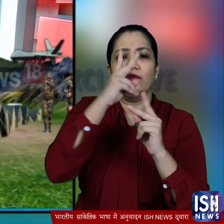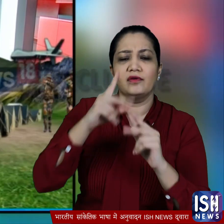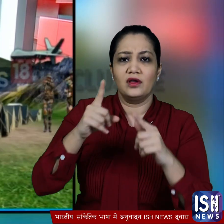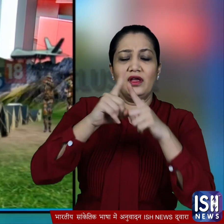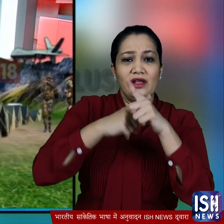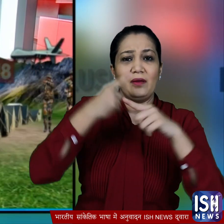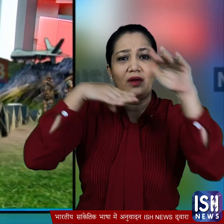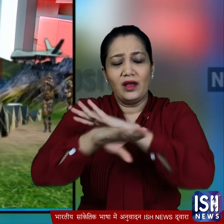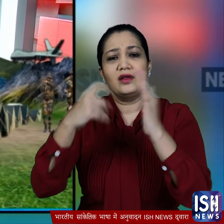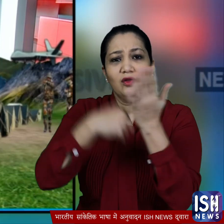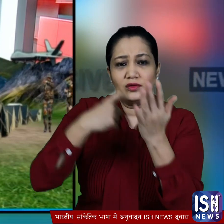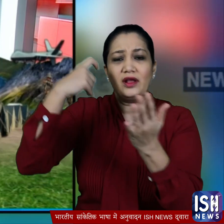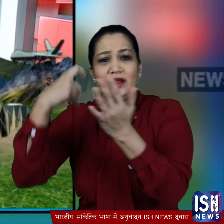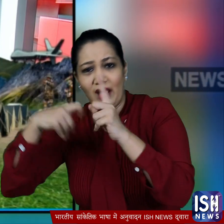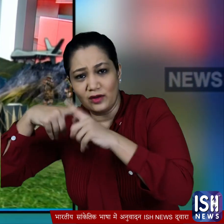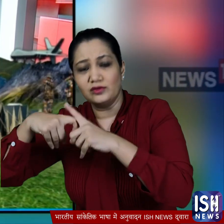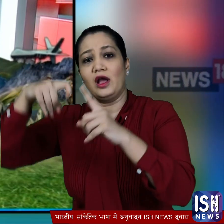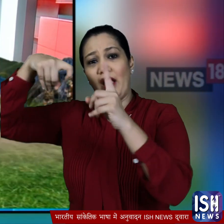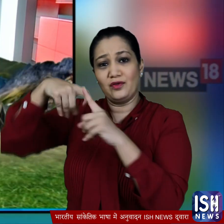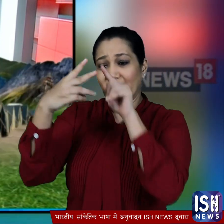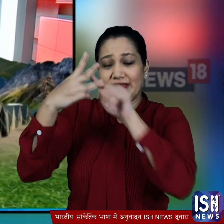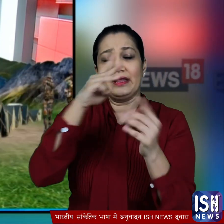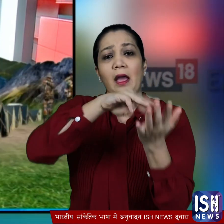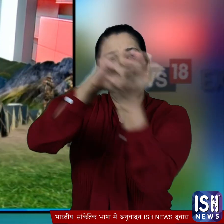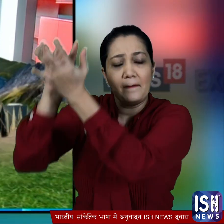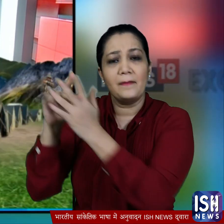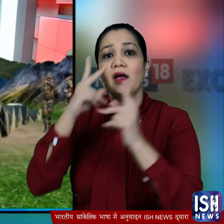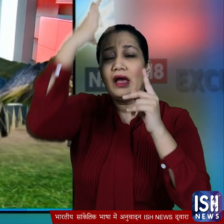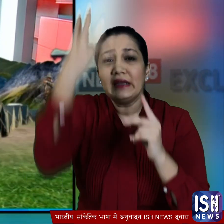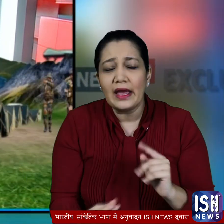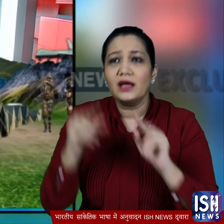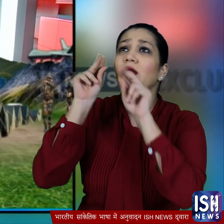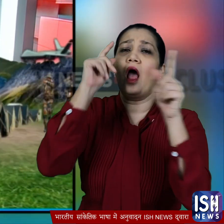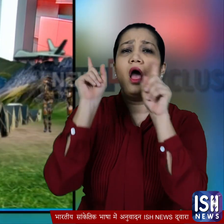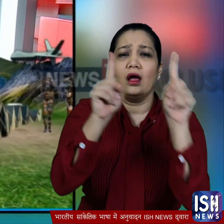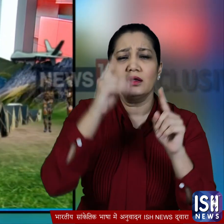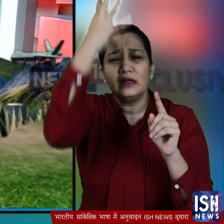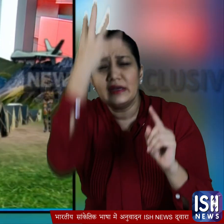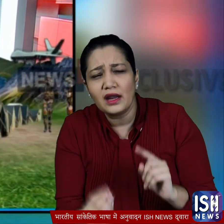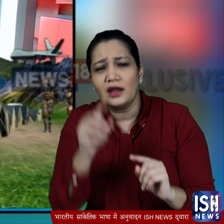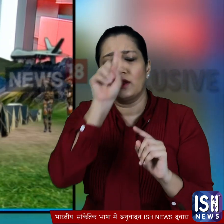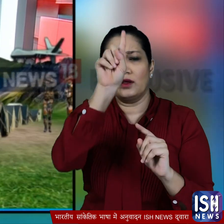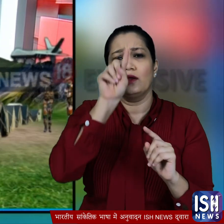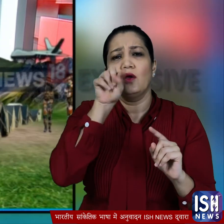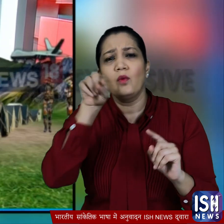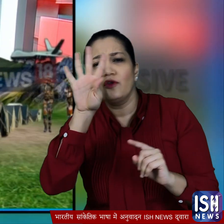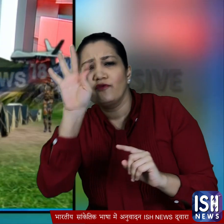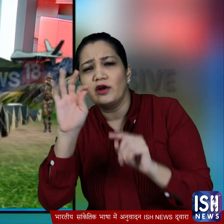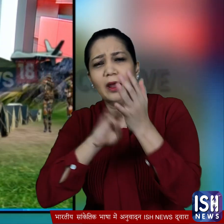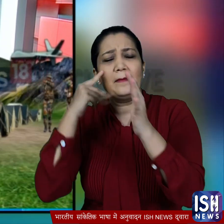रतनुचक, कालुचक और कुजवानी इलाके में रात में तीन ड्रोन देखे गए ये तीनों ड्रोन रात एक बच कर चालीस मिनट से